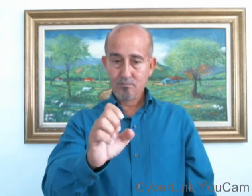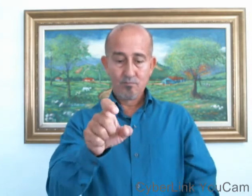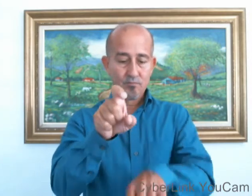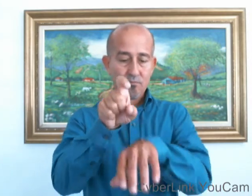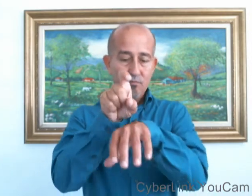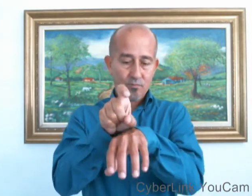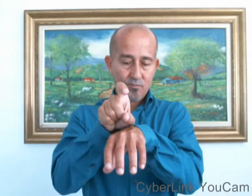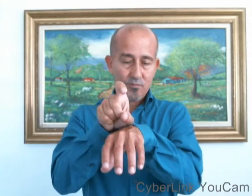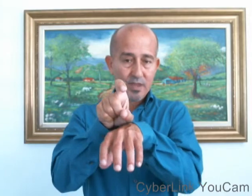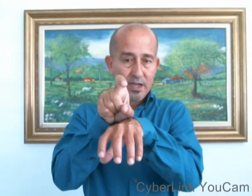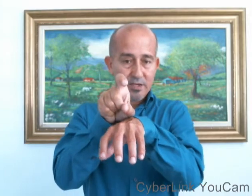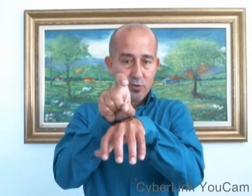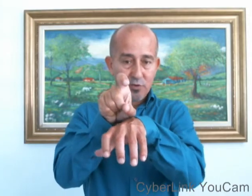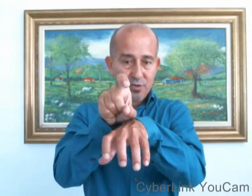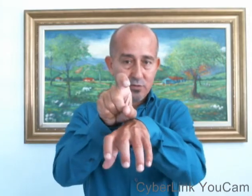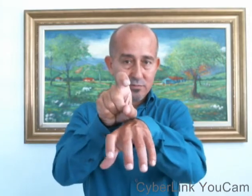El escorpión.